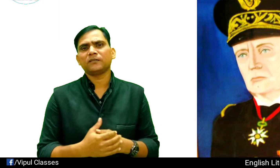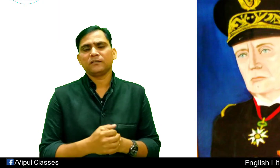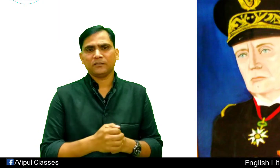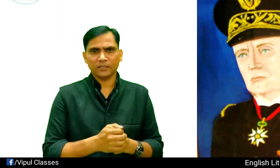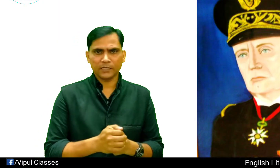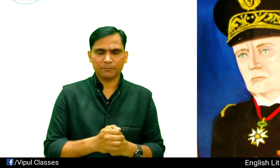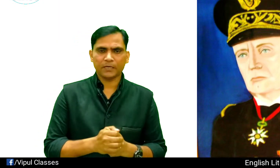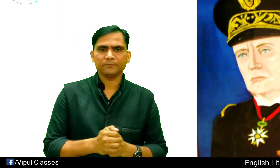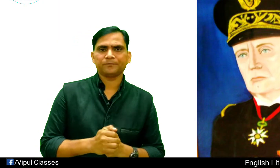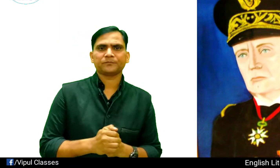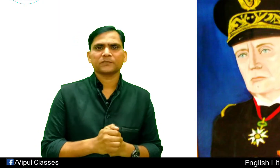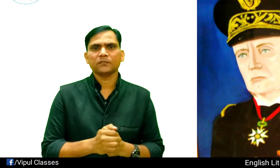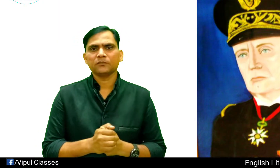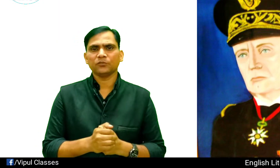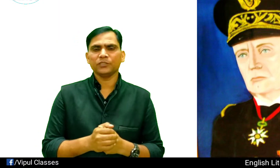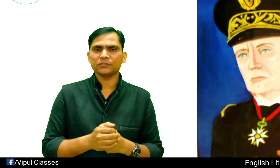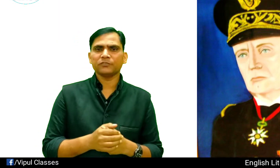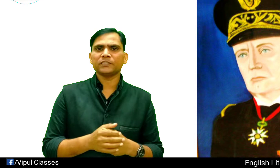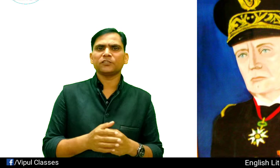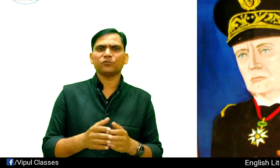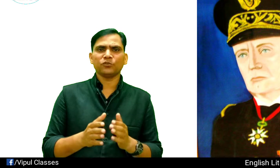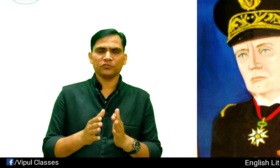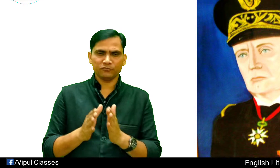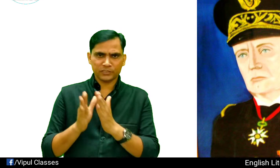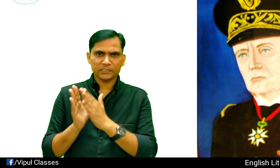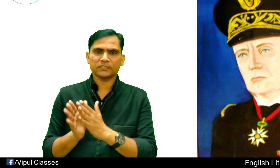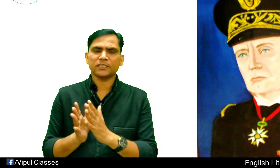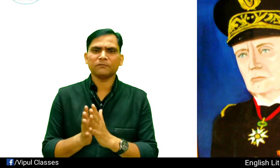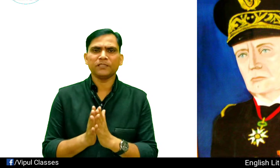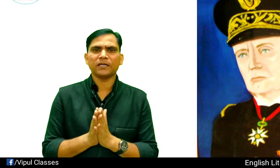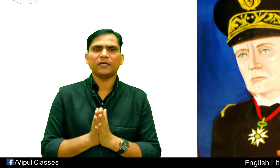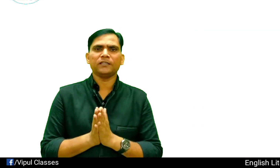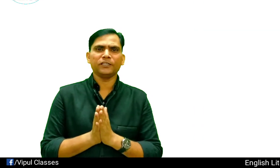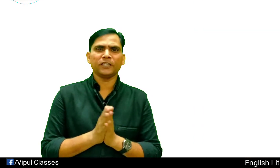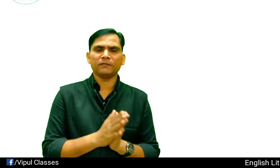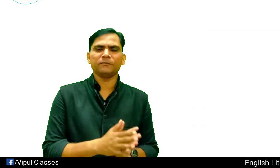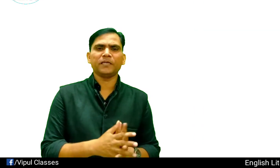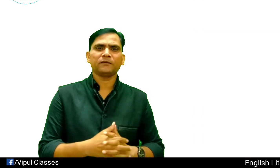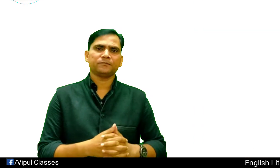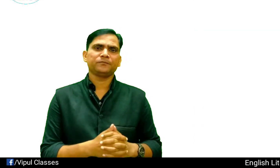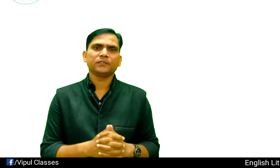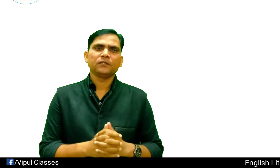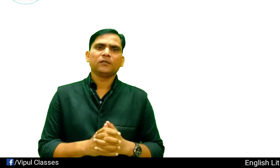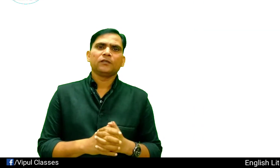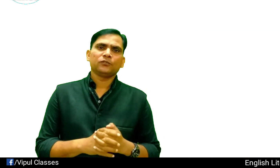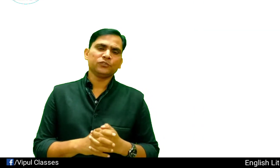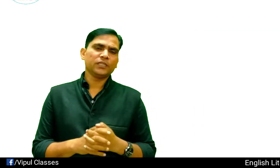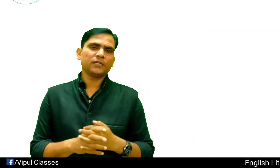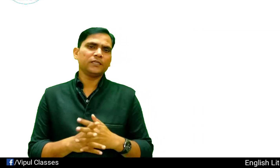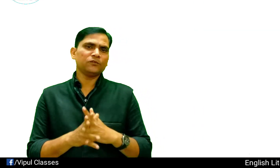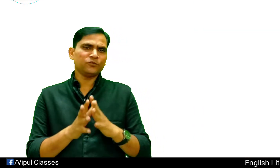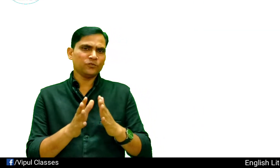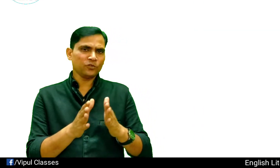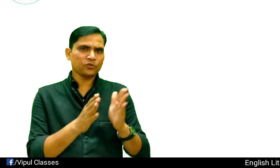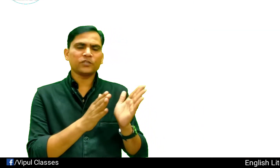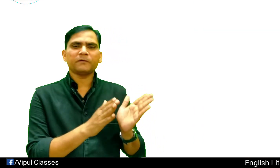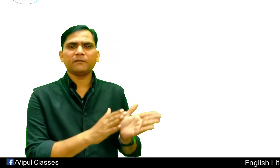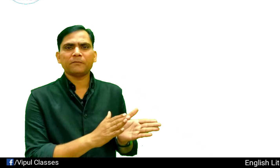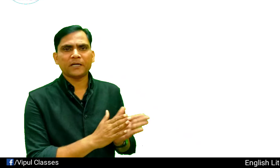करियपपा तो इस वजए से उनको विसेश अस्तान मिलता है इंडियन आर्मी में तो यह रही उन लोगों के बारे में